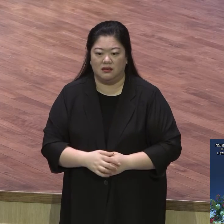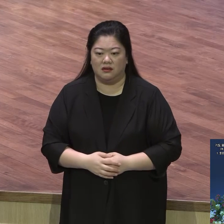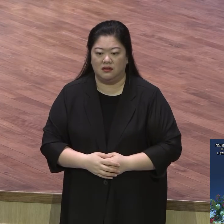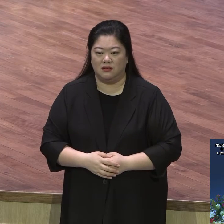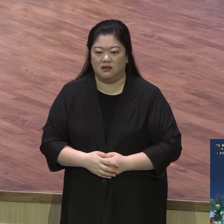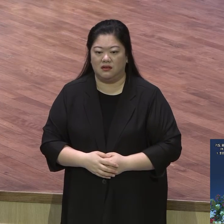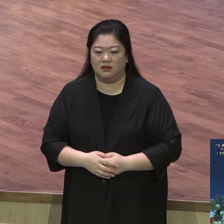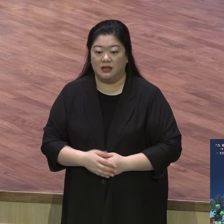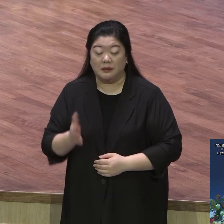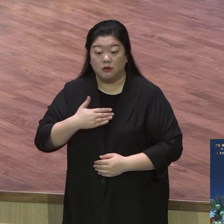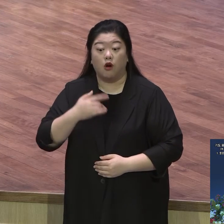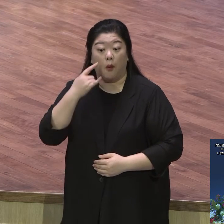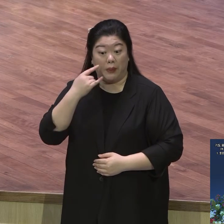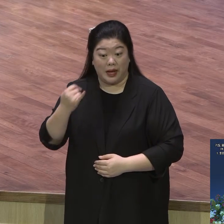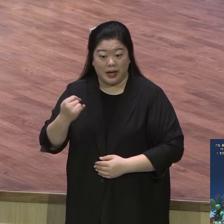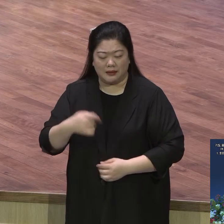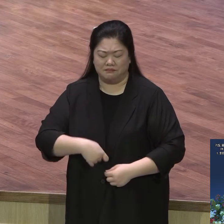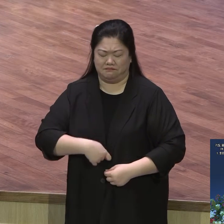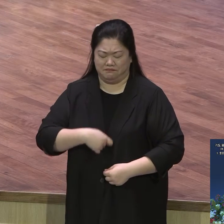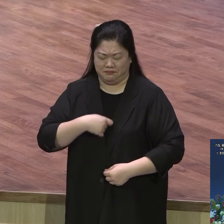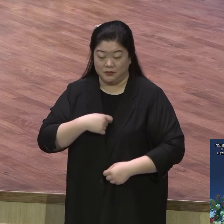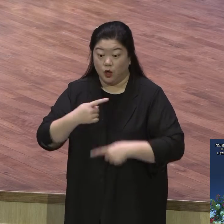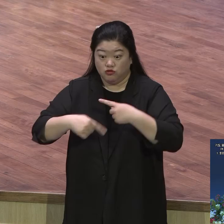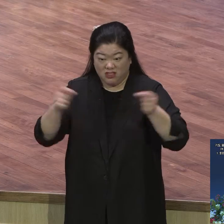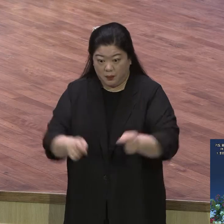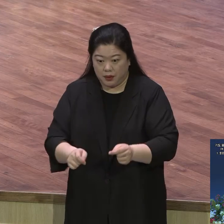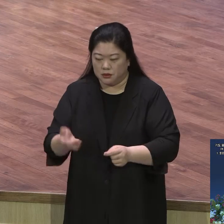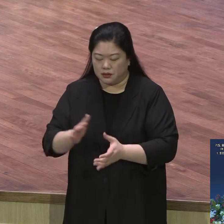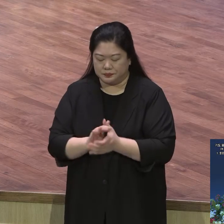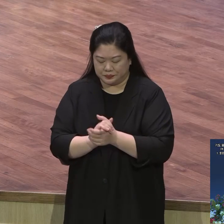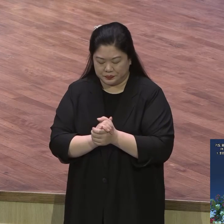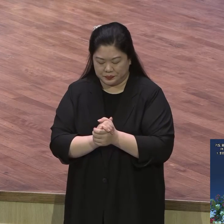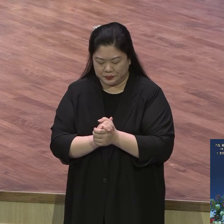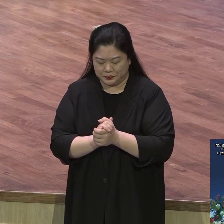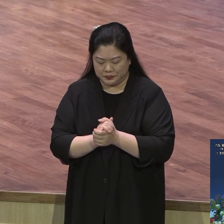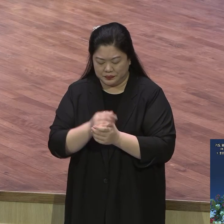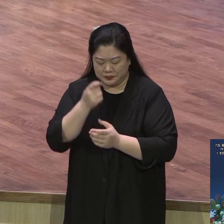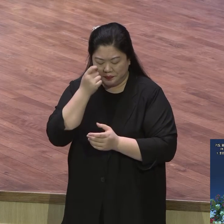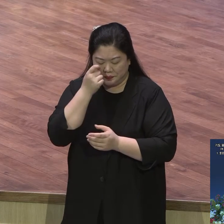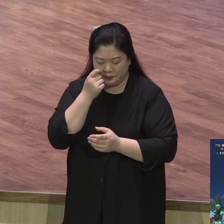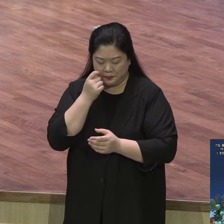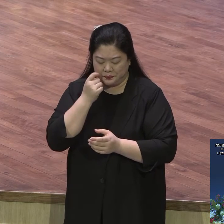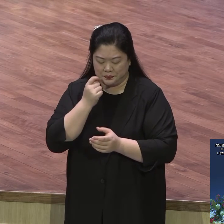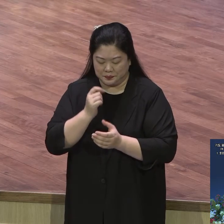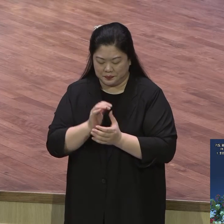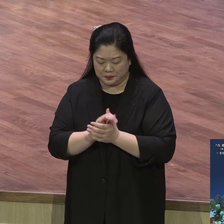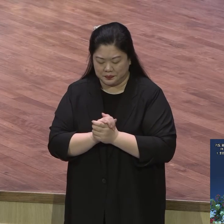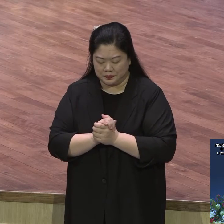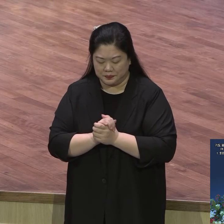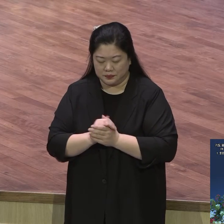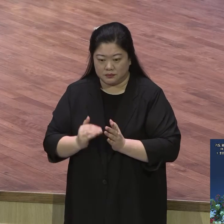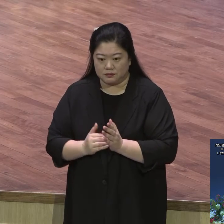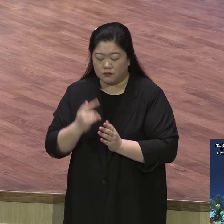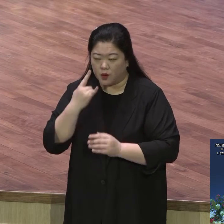진실되기도 그런 것에 평생의 가슴 속에 있는 거요 그런 모습을 그리고 영적인